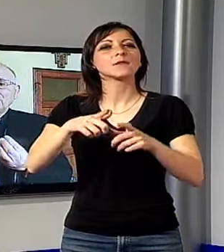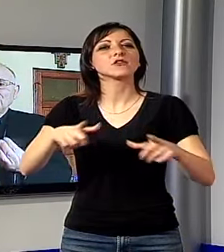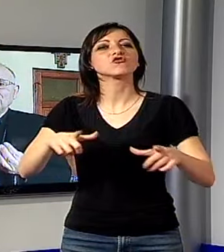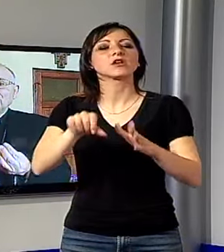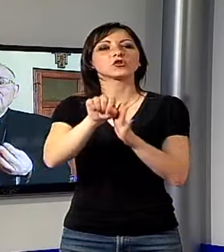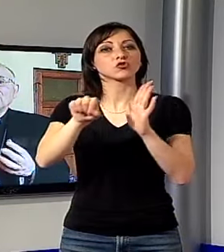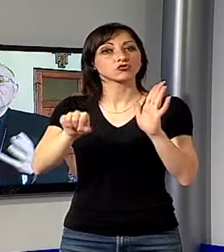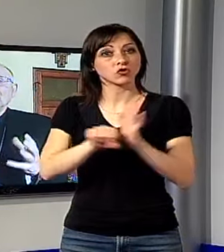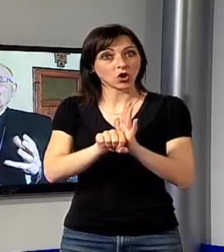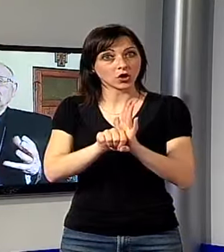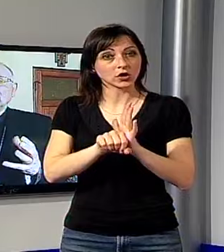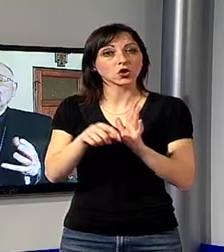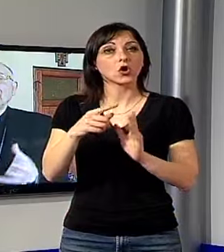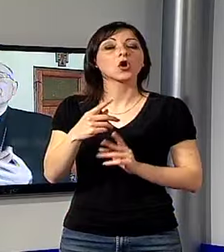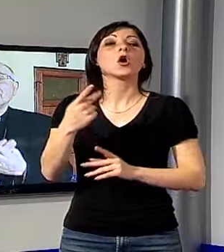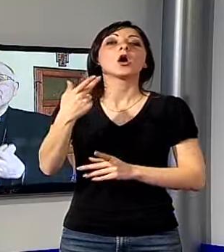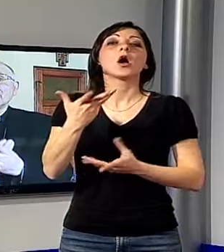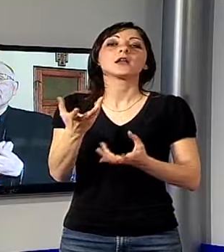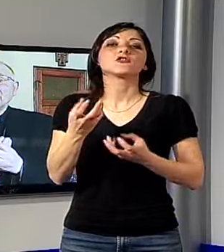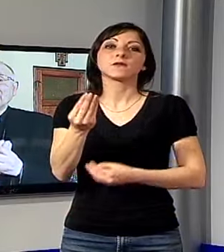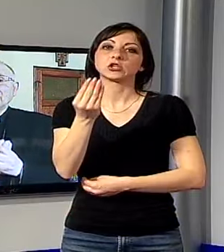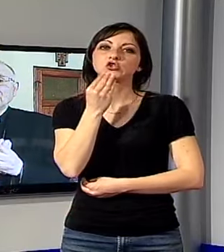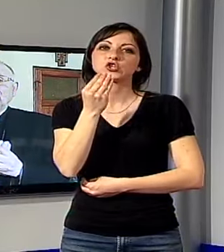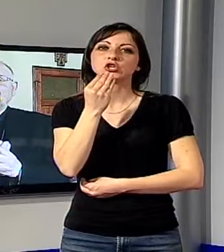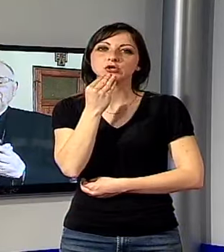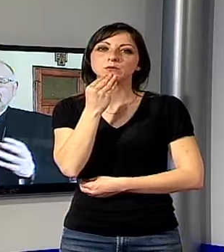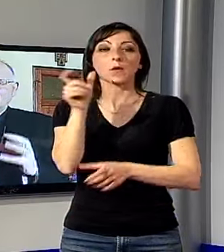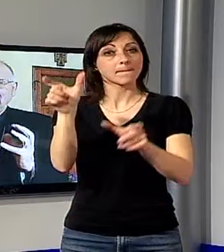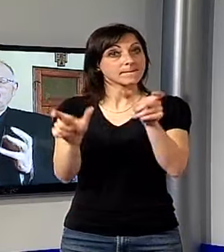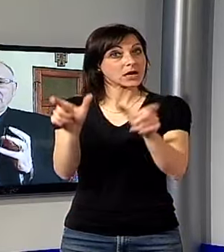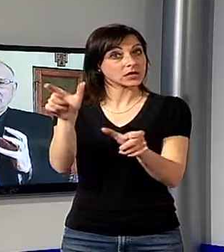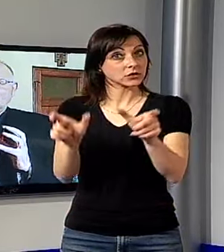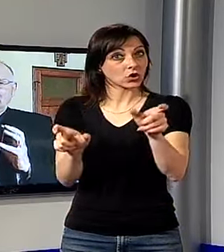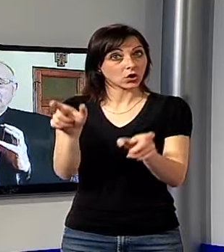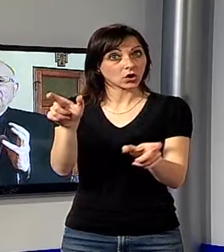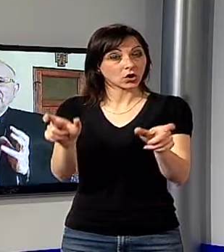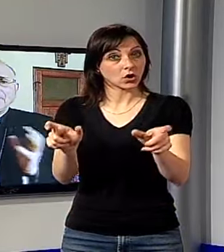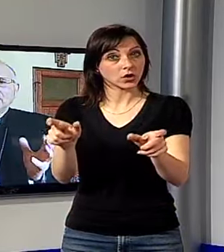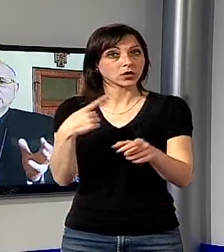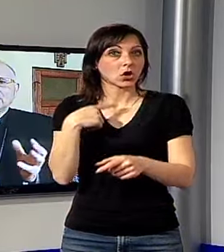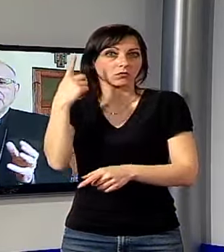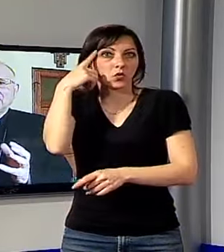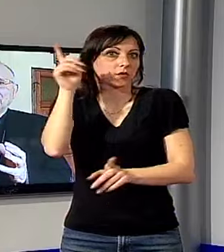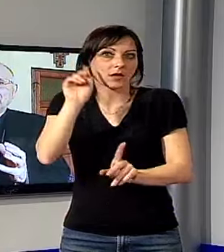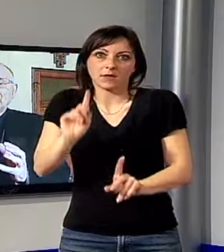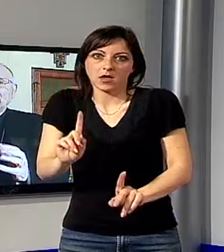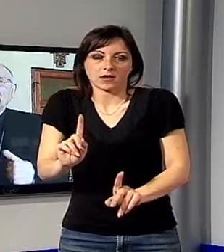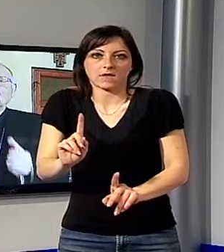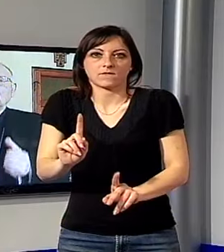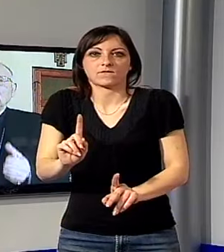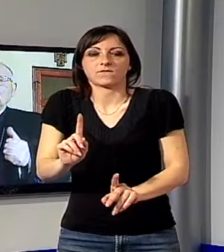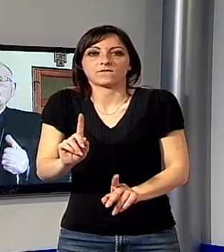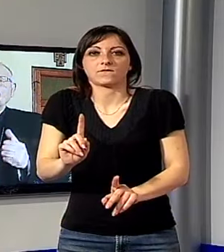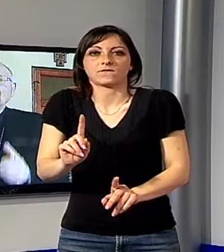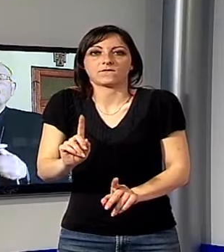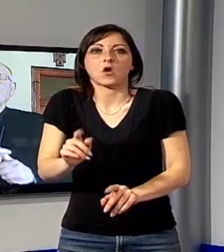hanno ricevuto il cibo e queste persone, per me era impensabile, non lo sapevo, fanno